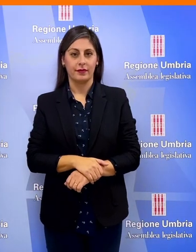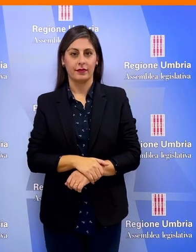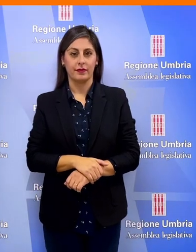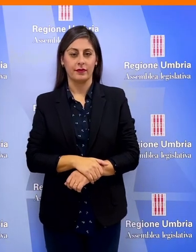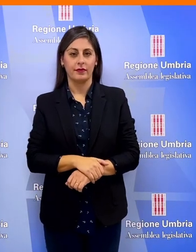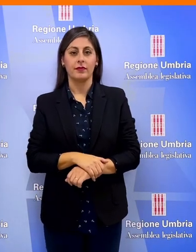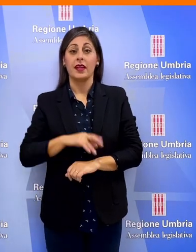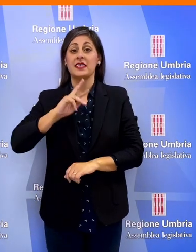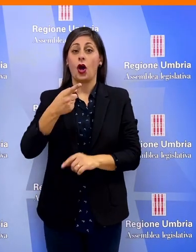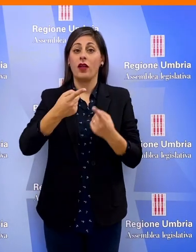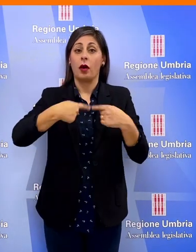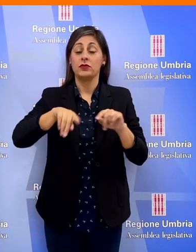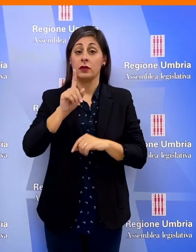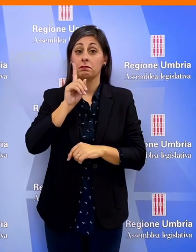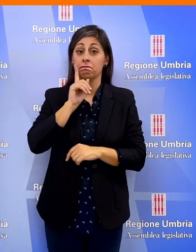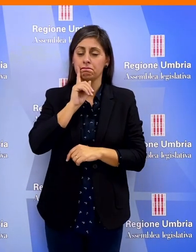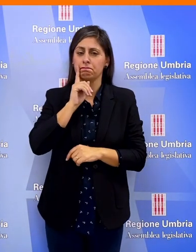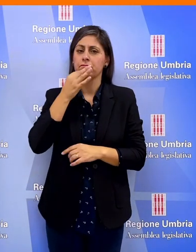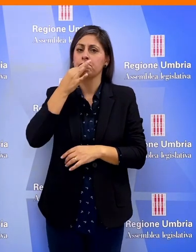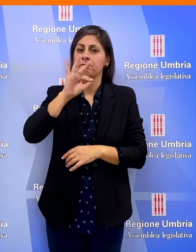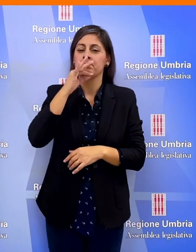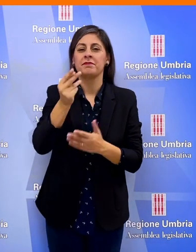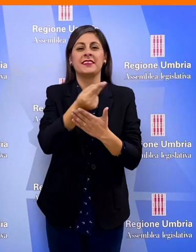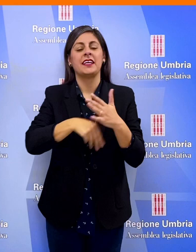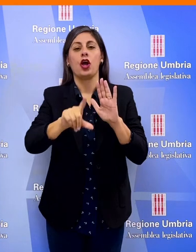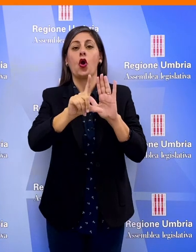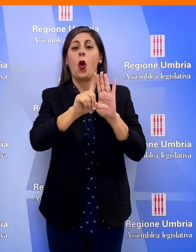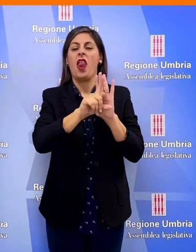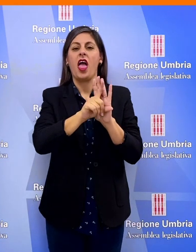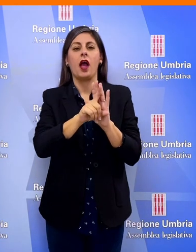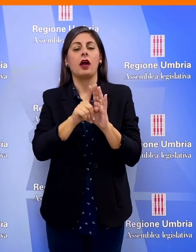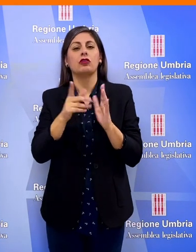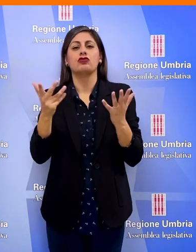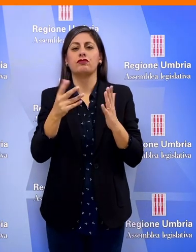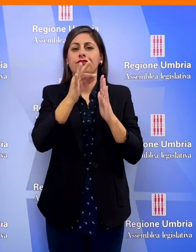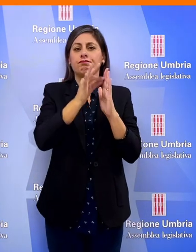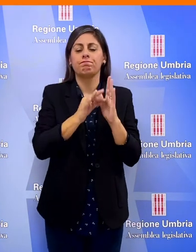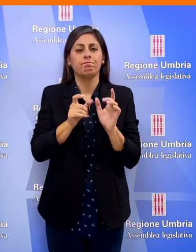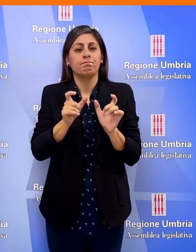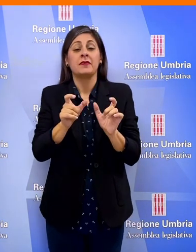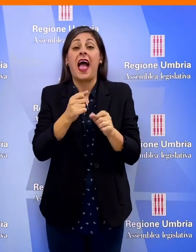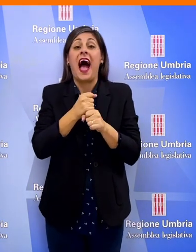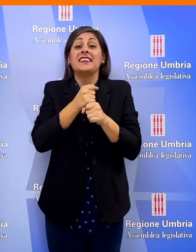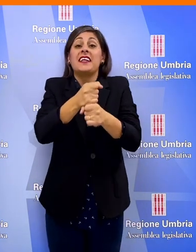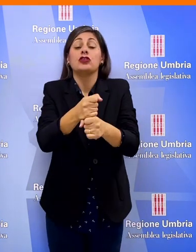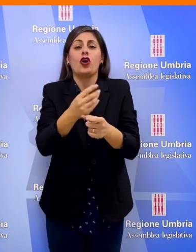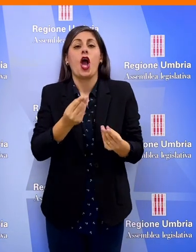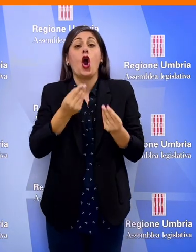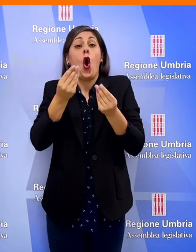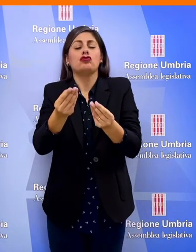sempre in seconda commissione è illustrato anche il disegno di legge che disciplina l'assegnazione delle